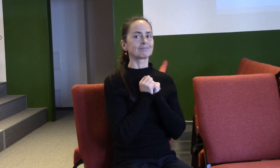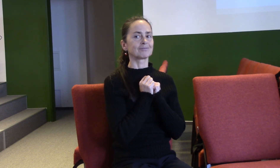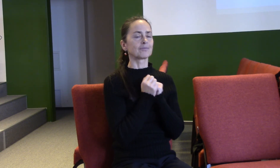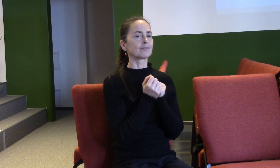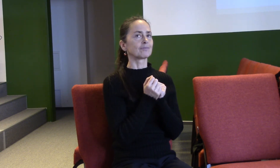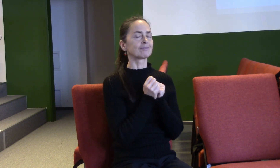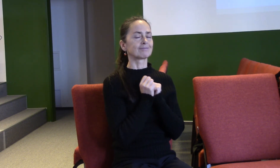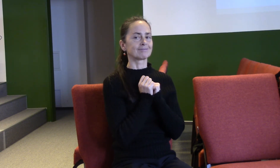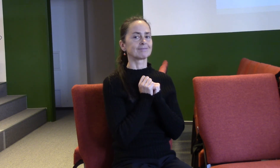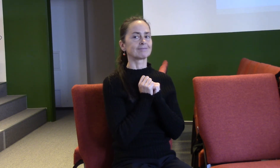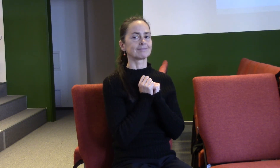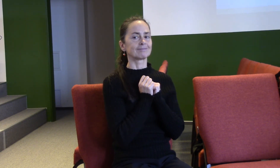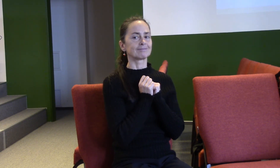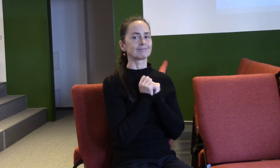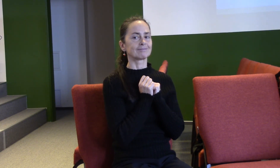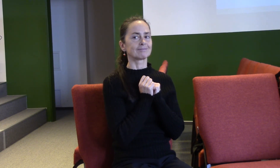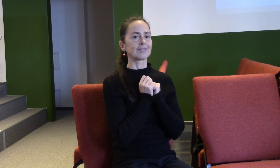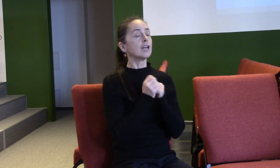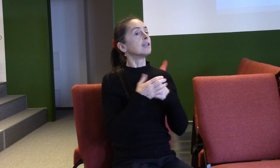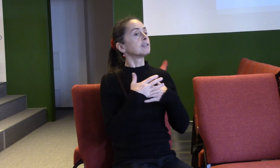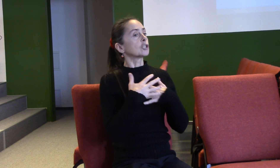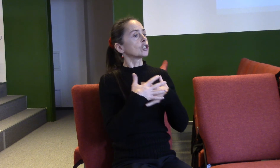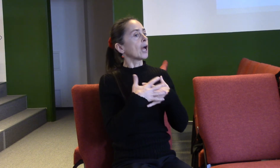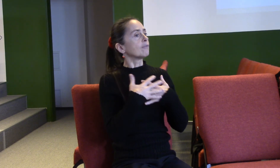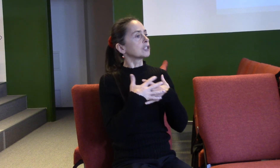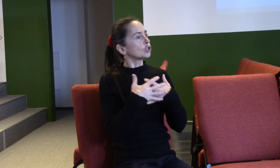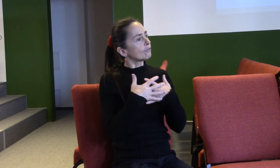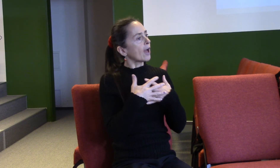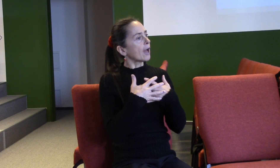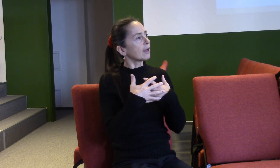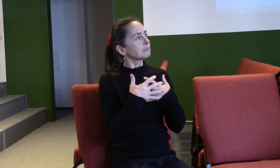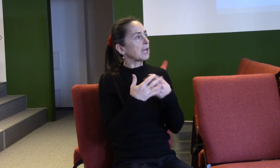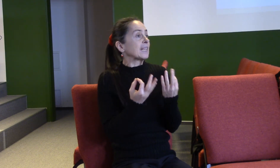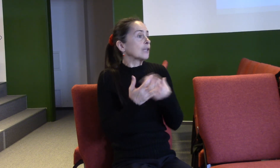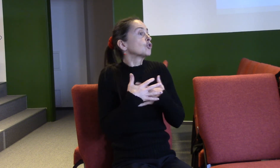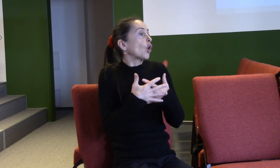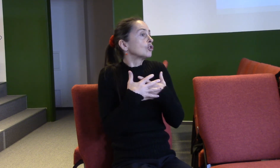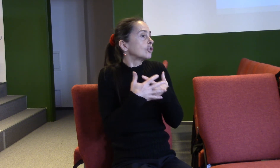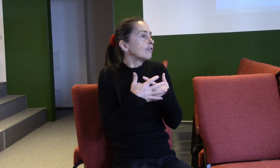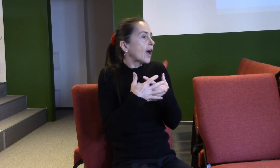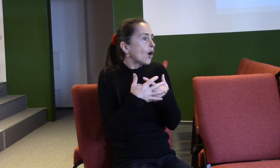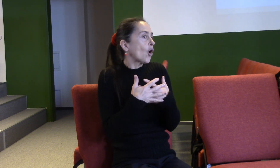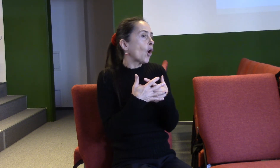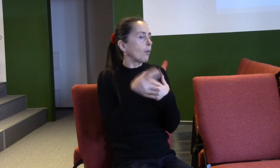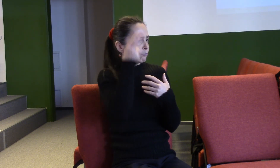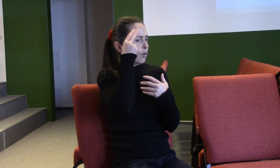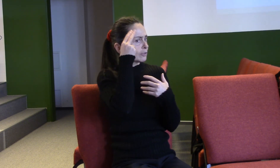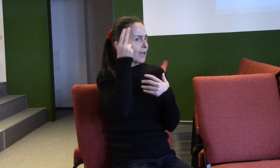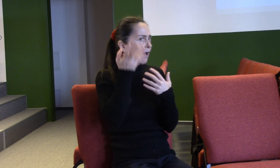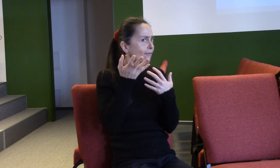živé bytosti chovat za určitých okolností, je poznáváme. Pokud jde o lidi, je